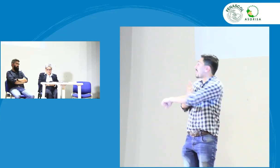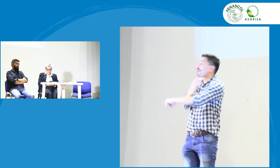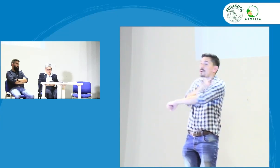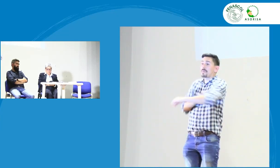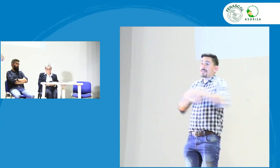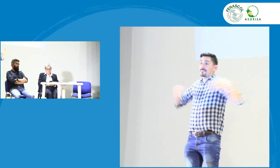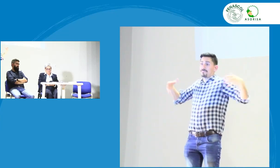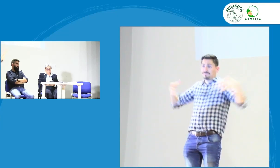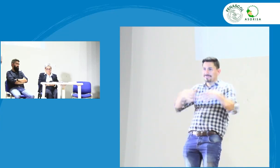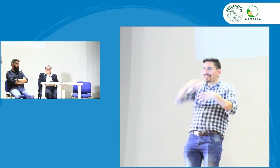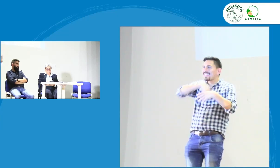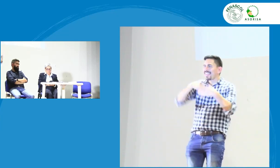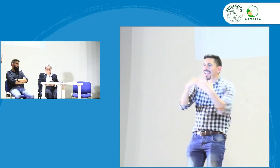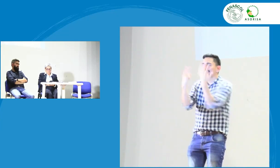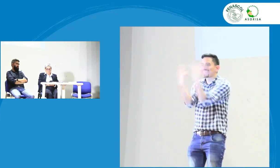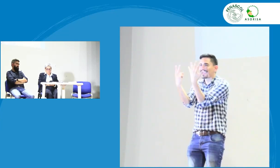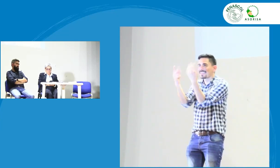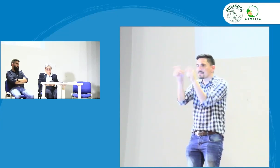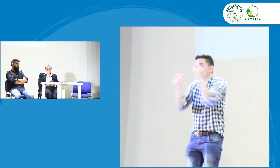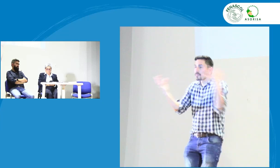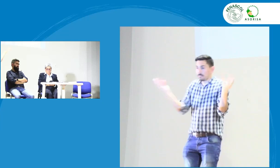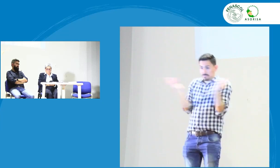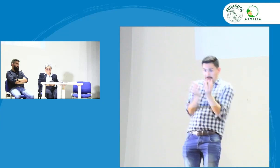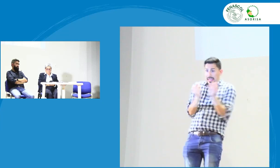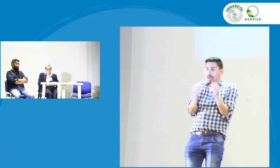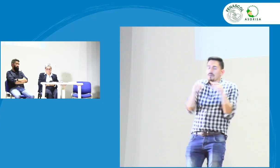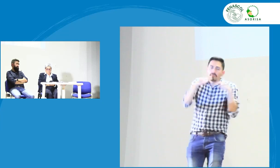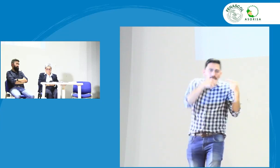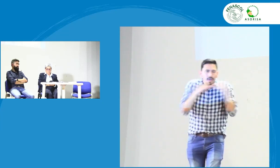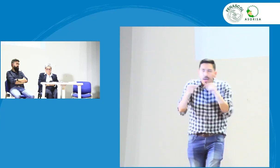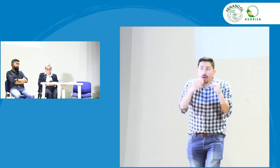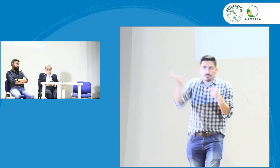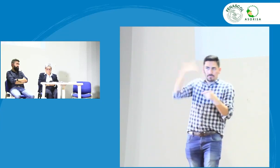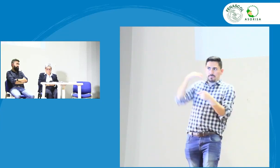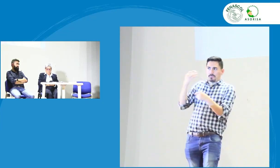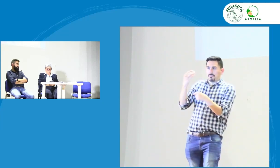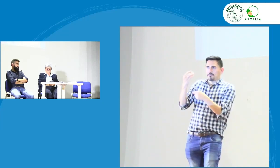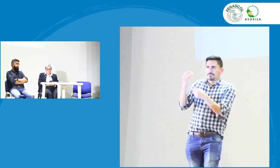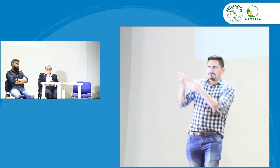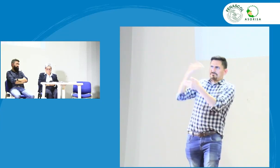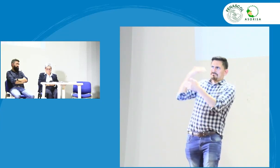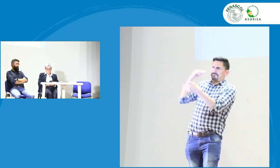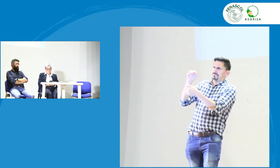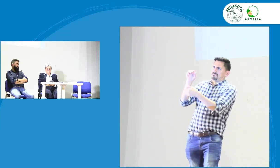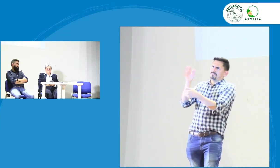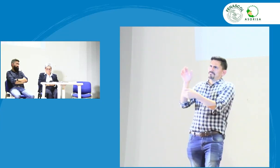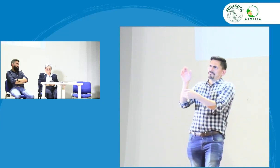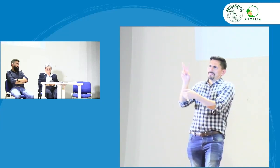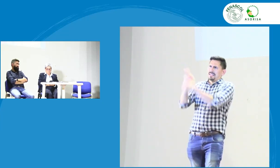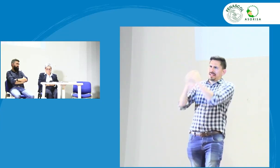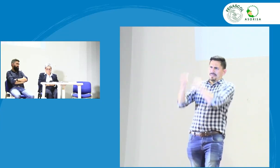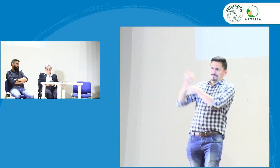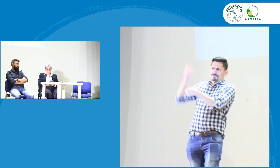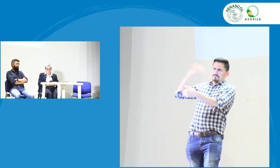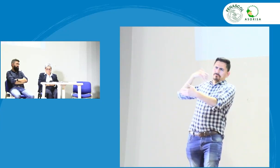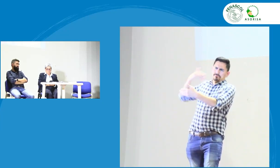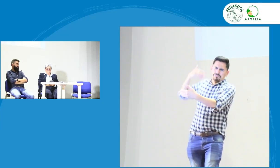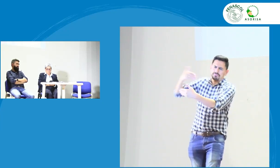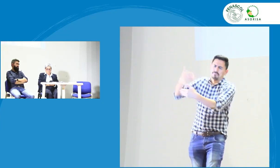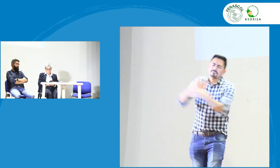el precomité que está constituido por las siete entidades de las que anteriormente ya estuvimos hablando el año